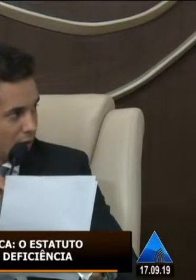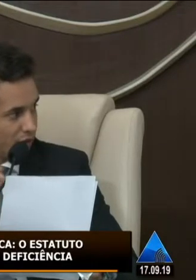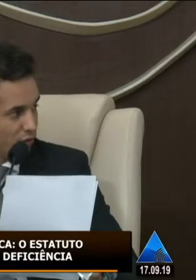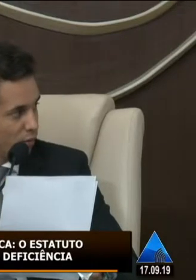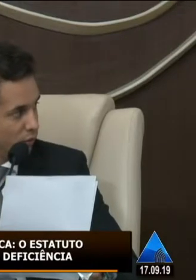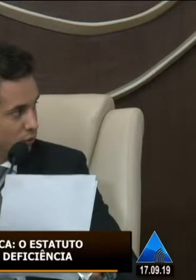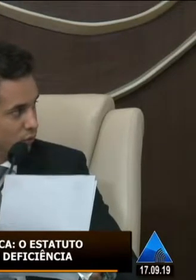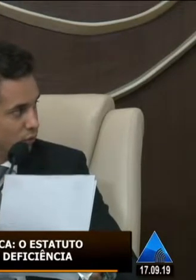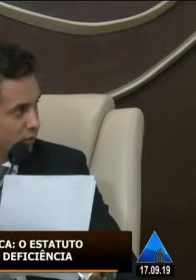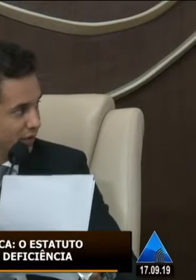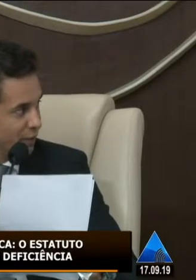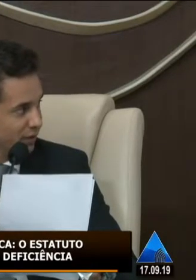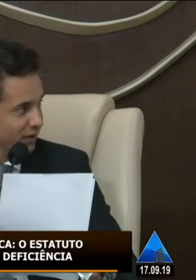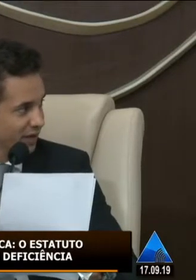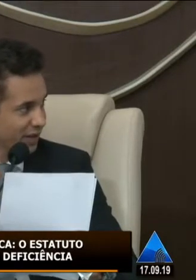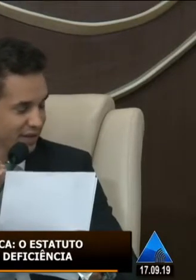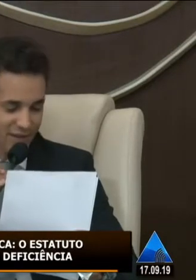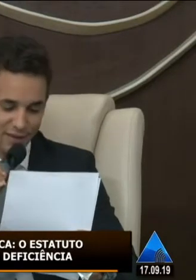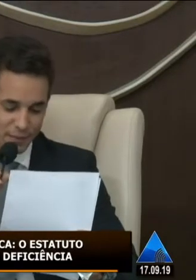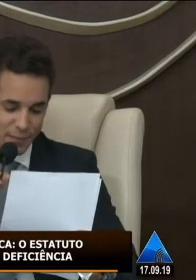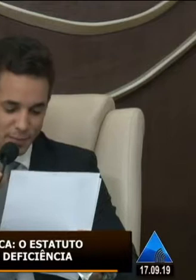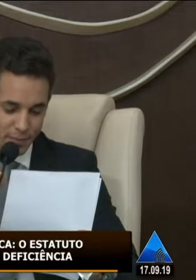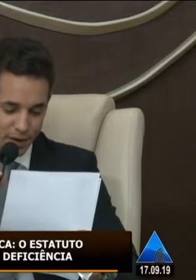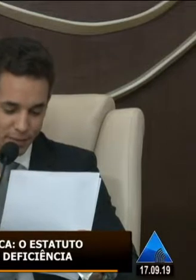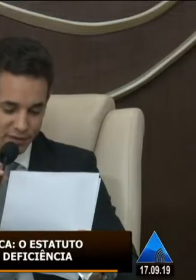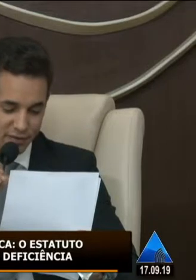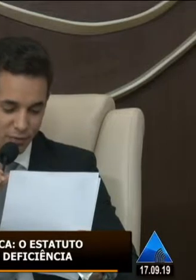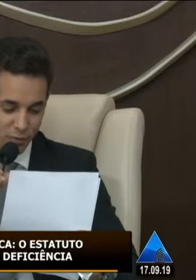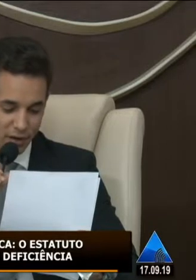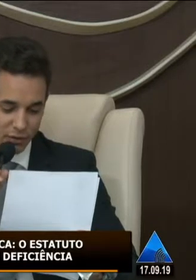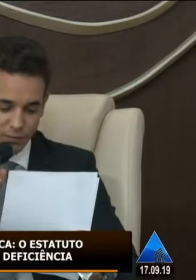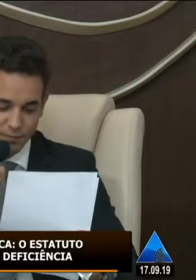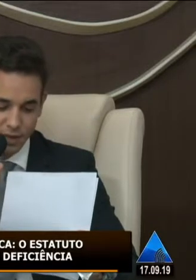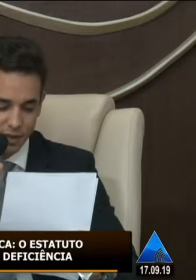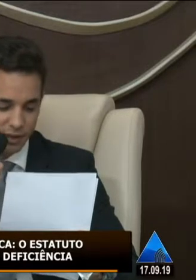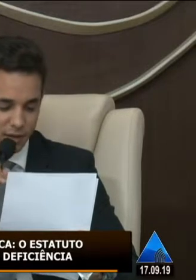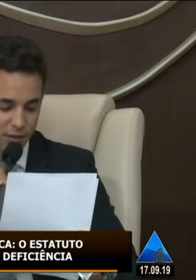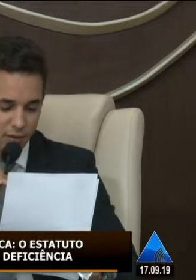Há uma questão por conta do intérprete, para ela aparecer na filmagem.